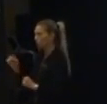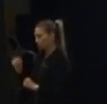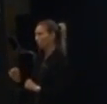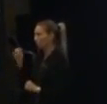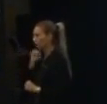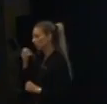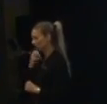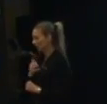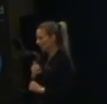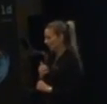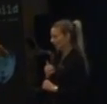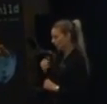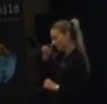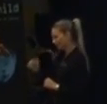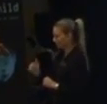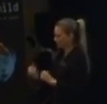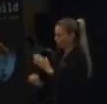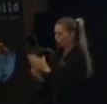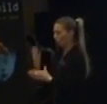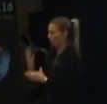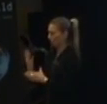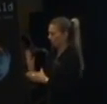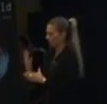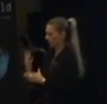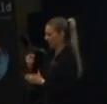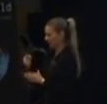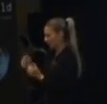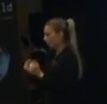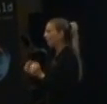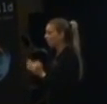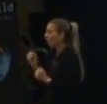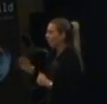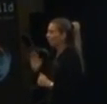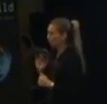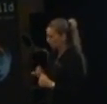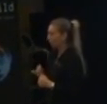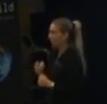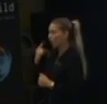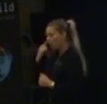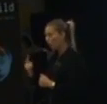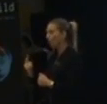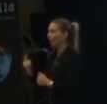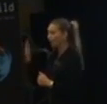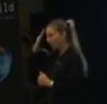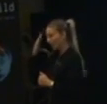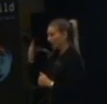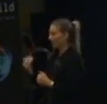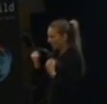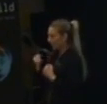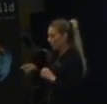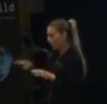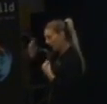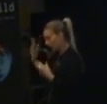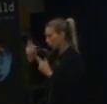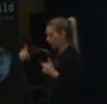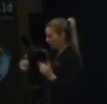skapa något som inte är så bra. Men möter hon och får reda på att man tycker att det är viktigt att hon har fått veta något nytt